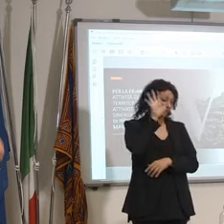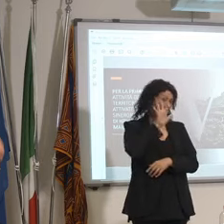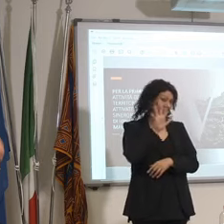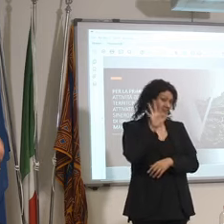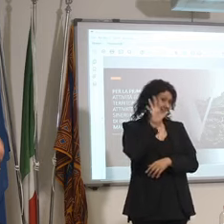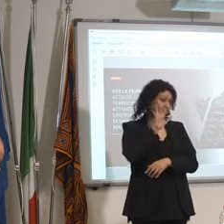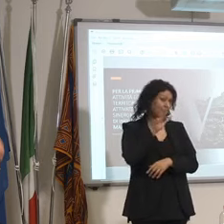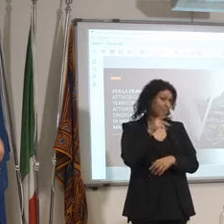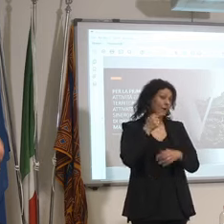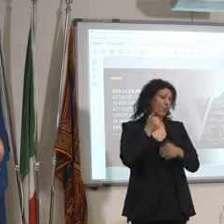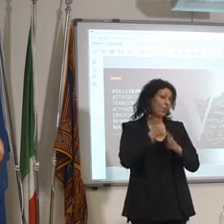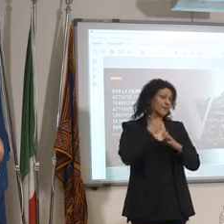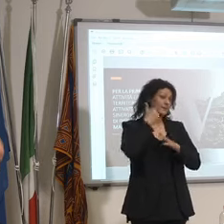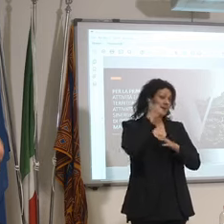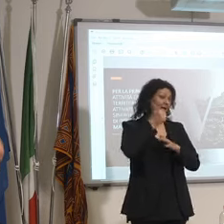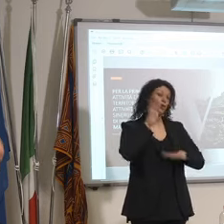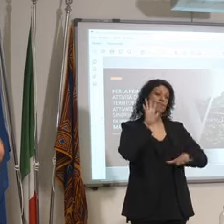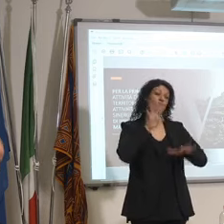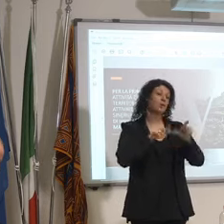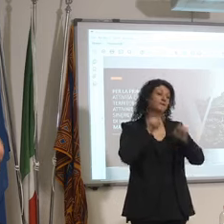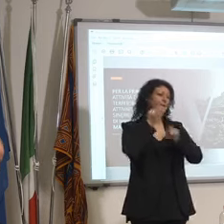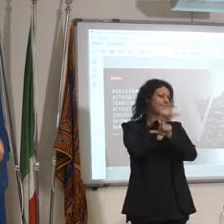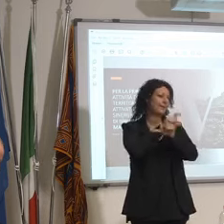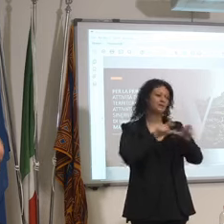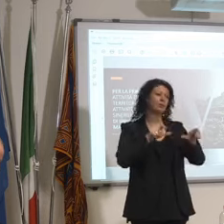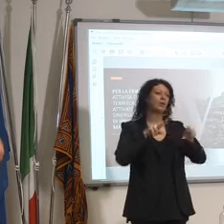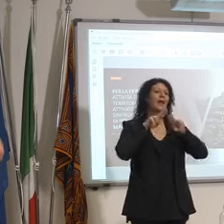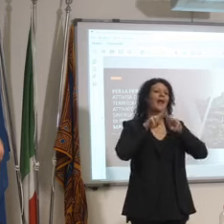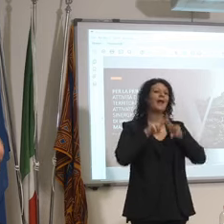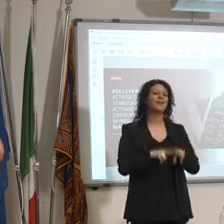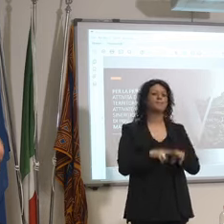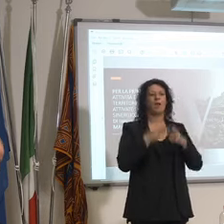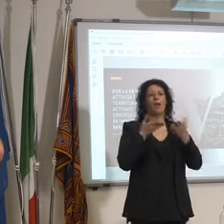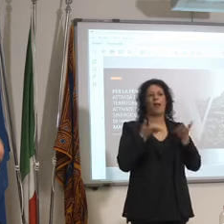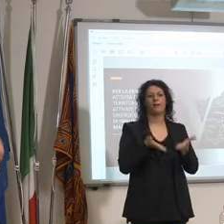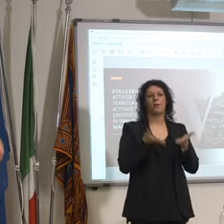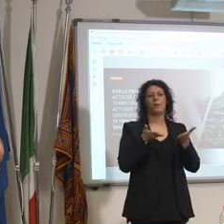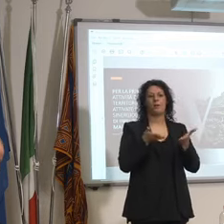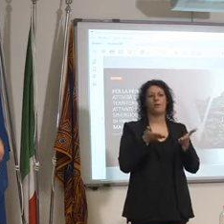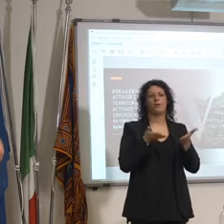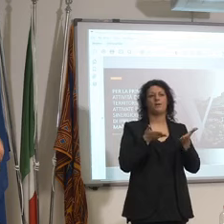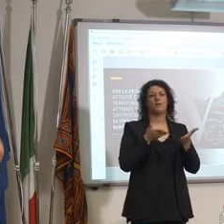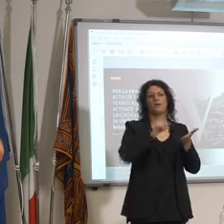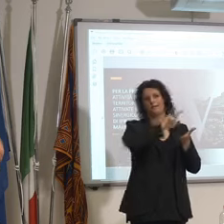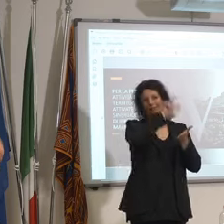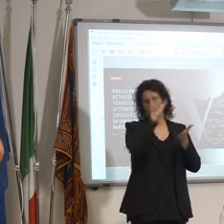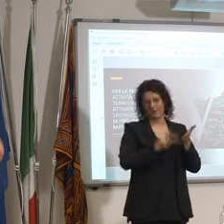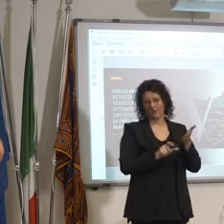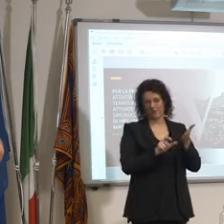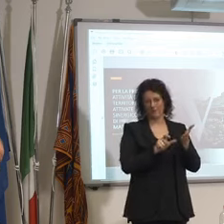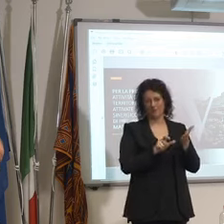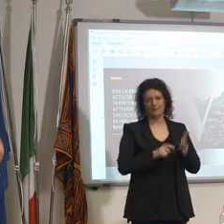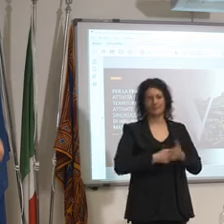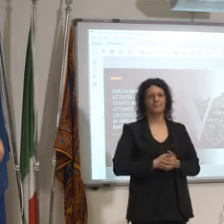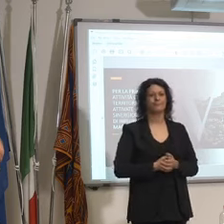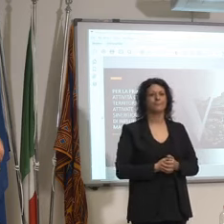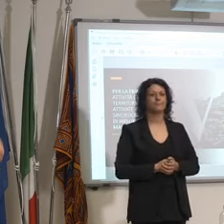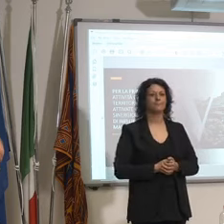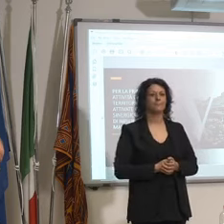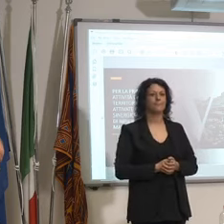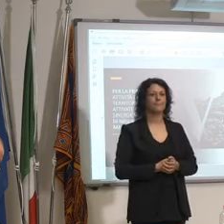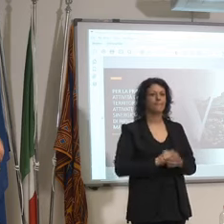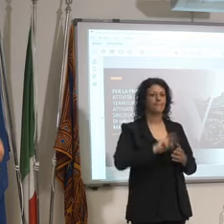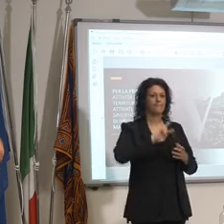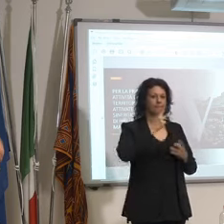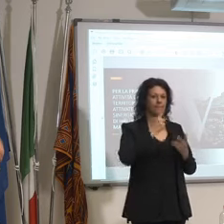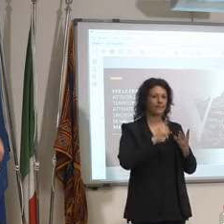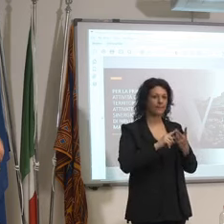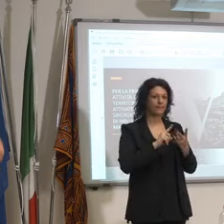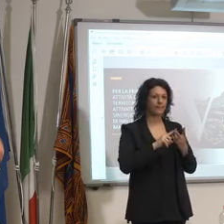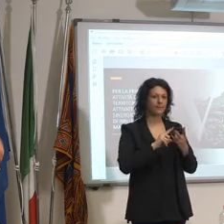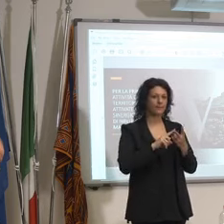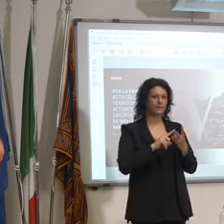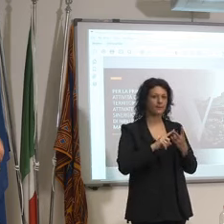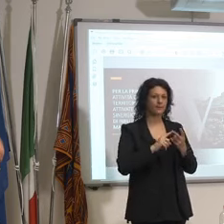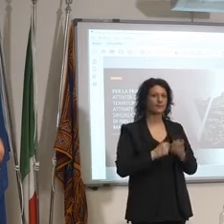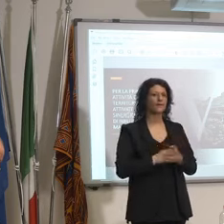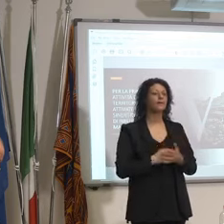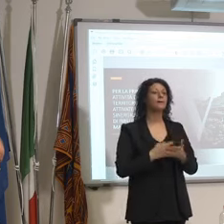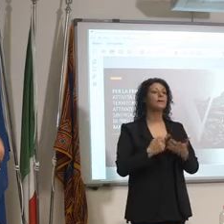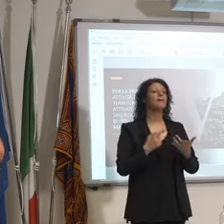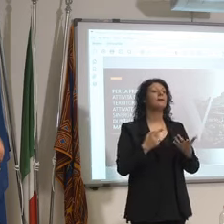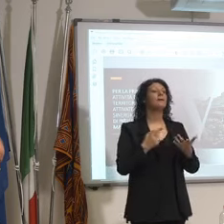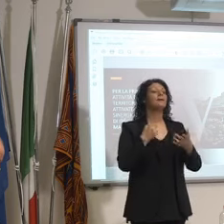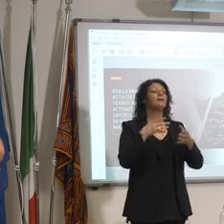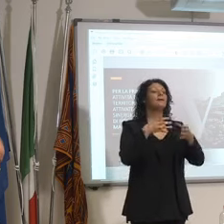rimanere in casa tu su questo che scenario vedi e la seconda domanda che è legata a questo è il tema delle fabbriche aperte in